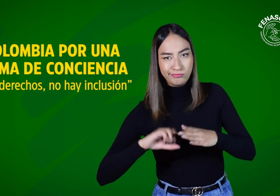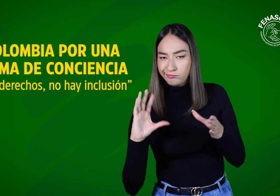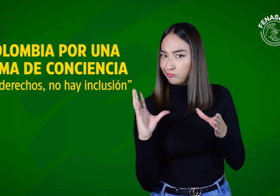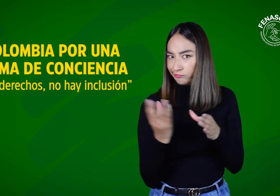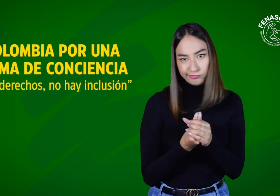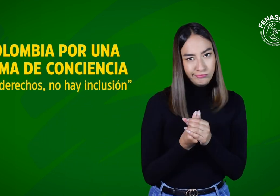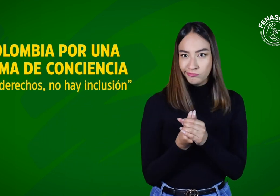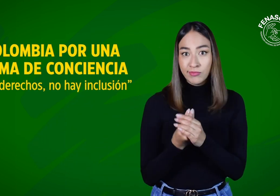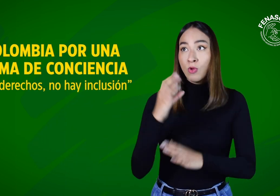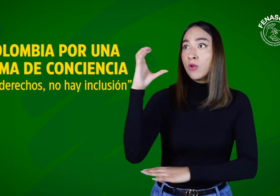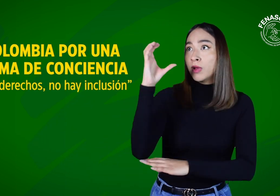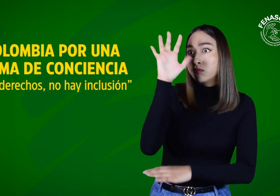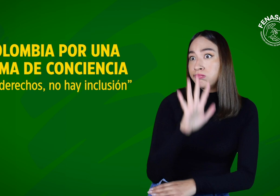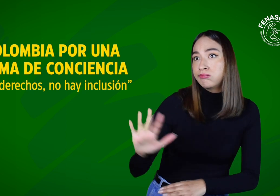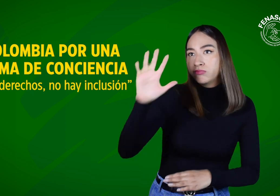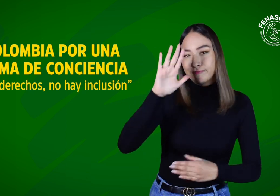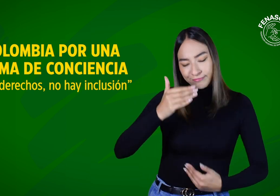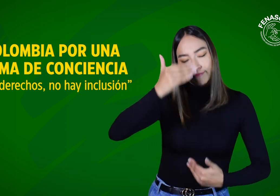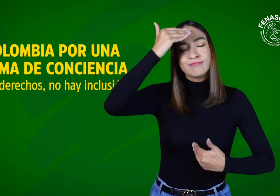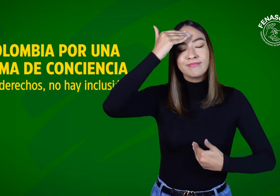una toma de conciencia. Sin derechos, no hay inclusión.